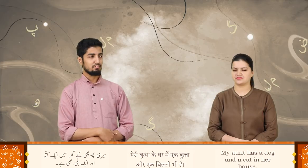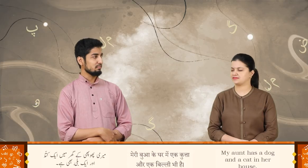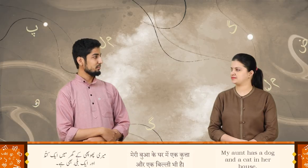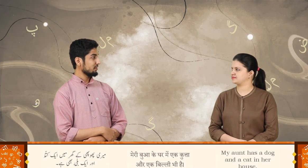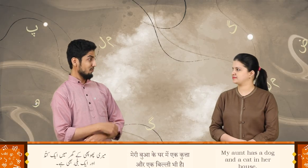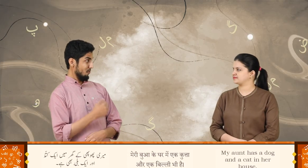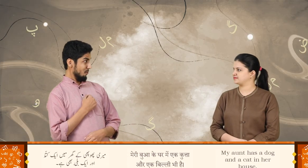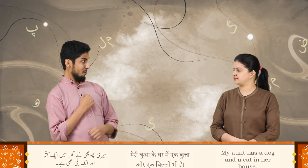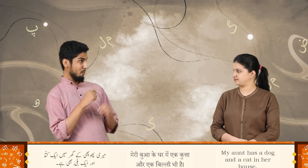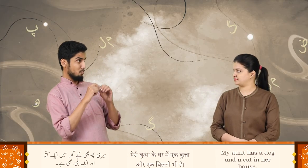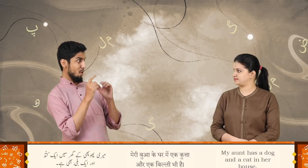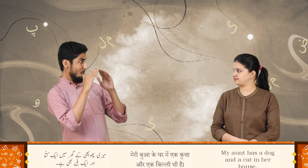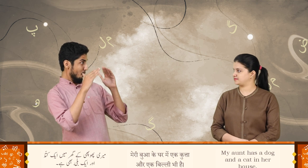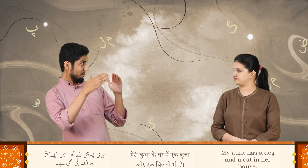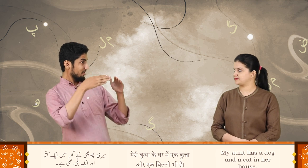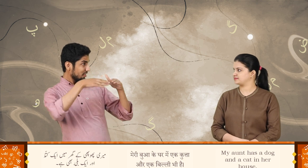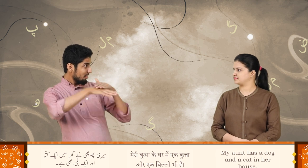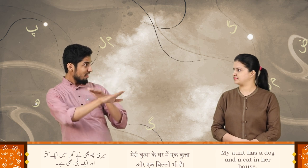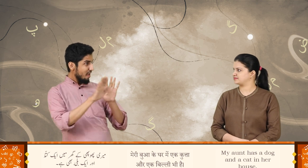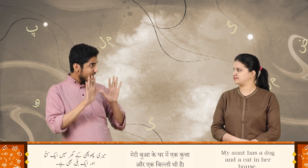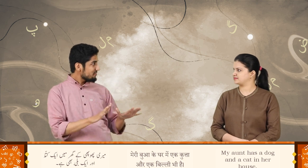میری پھوپی کے گھر میں ایک کتا اور ایک بلی بھی ہے